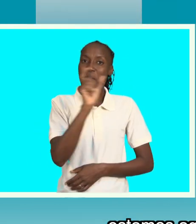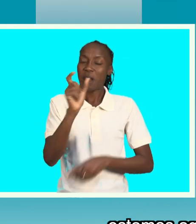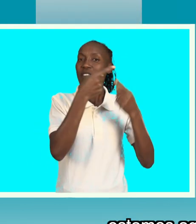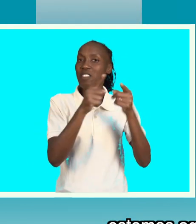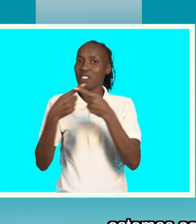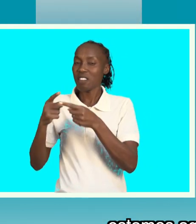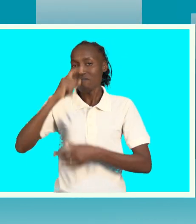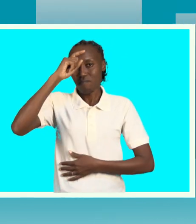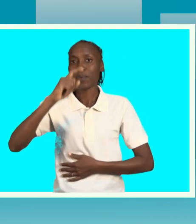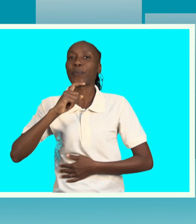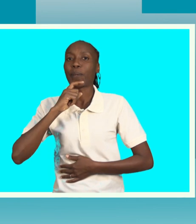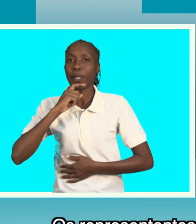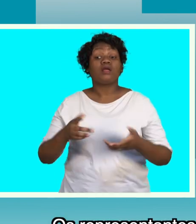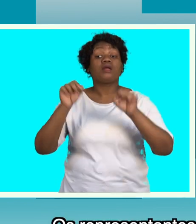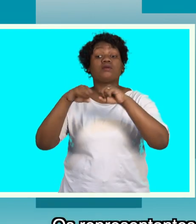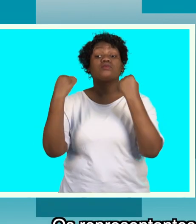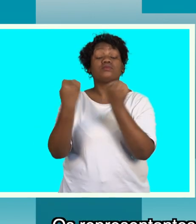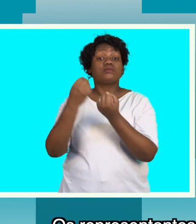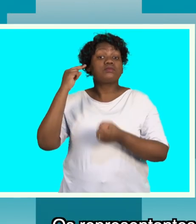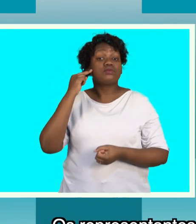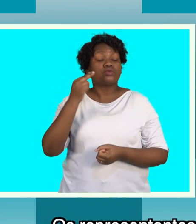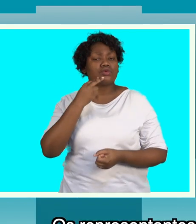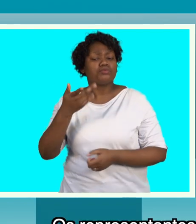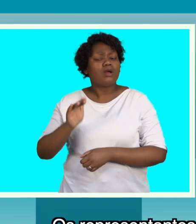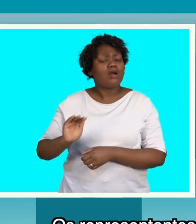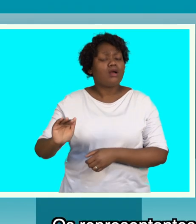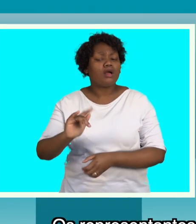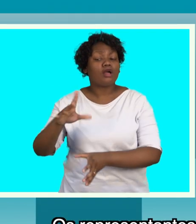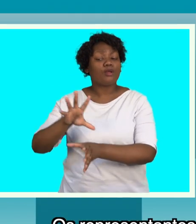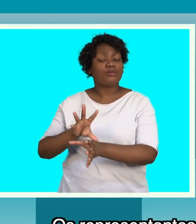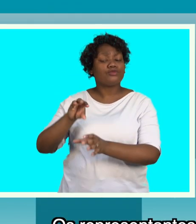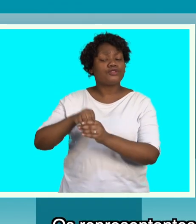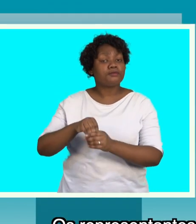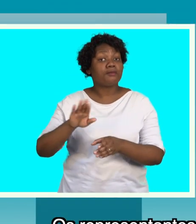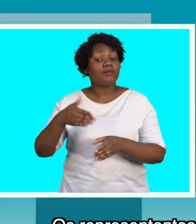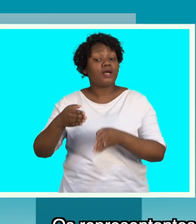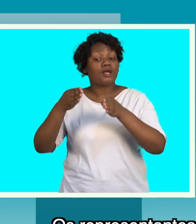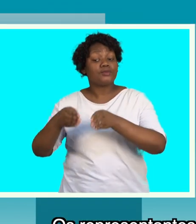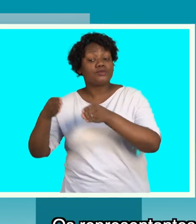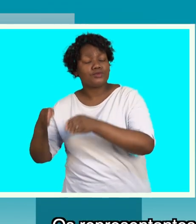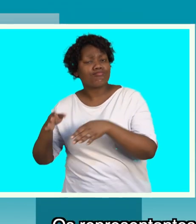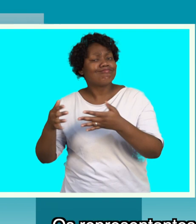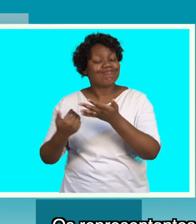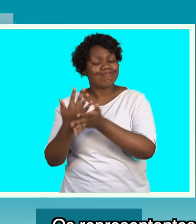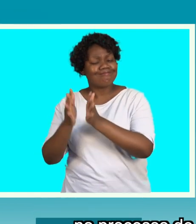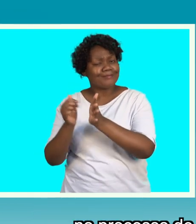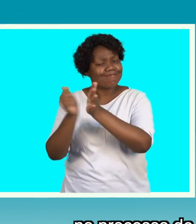palavras do português. Os representantes das Associações de Surdos defendem maior envolvimento desta camada social no